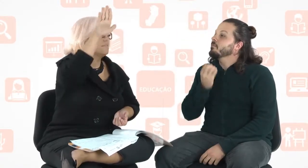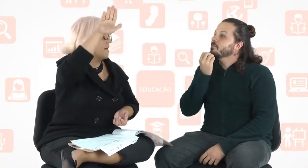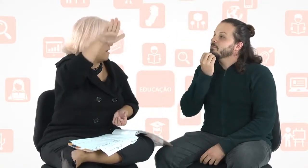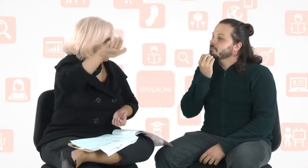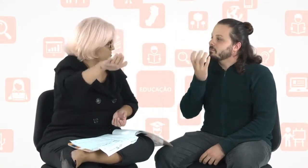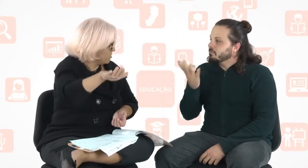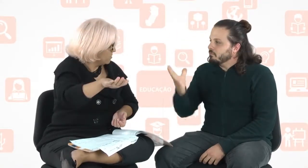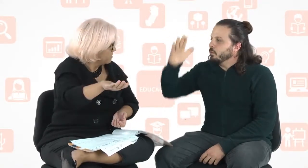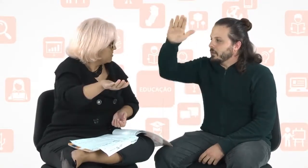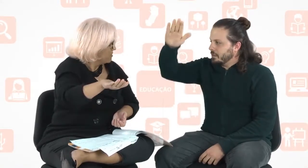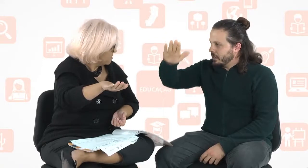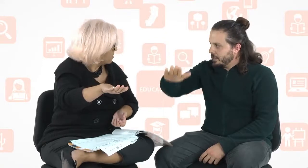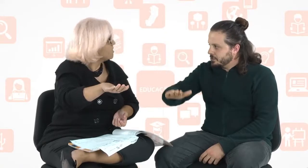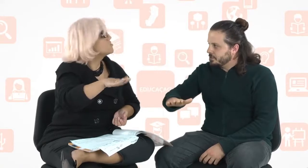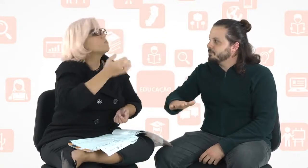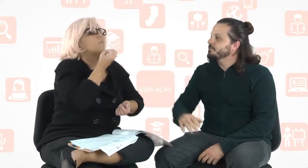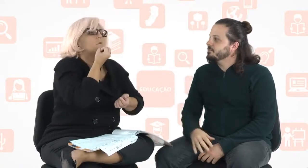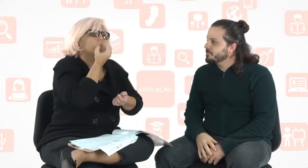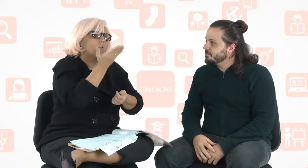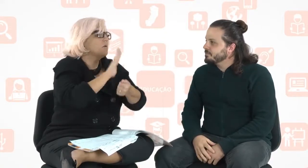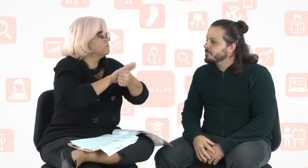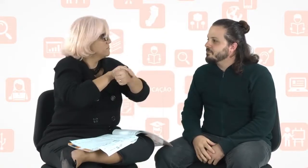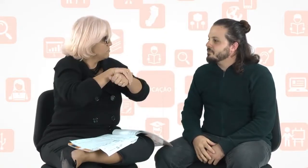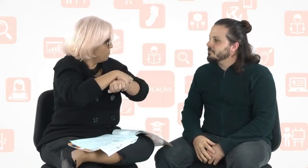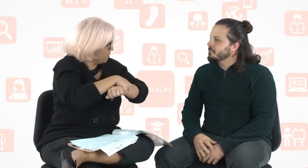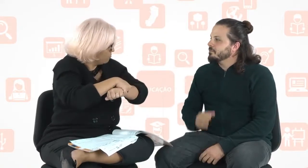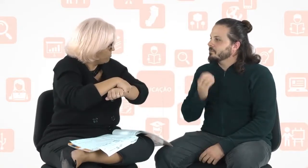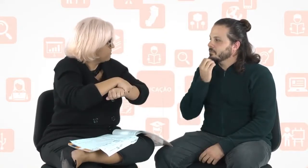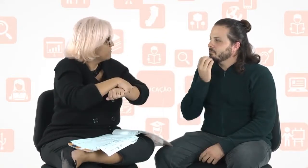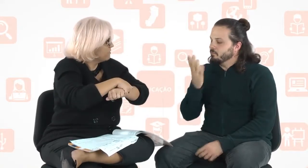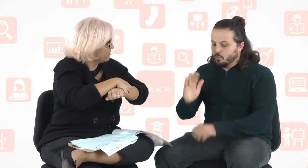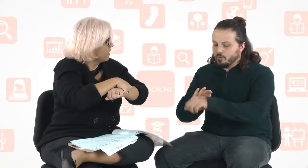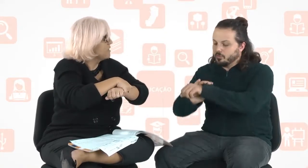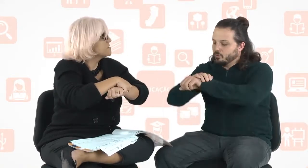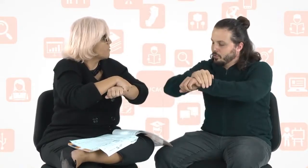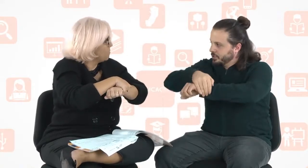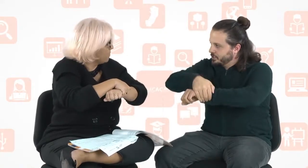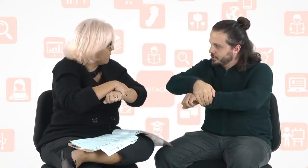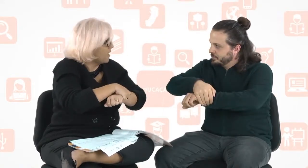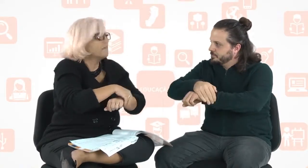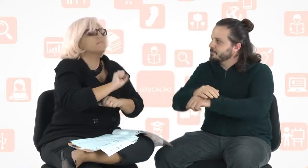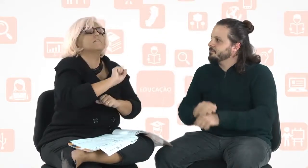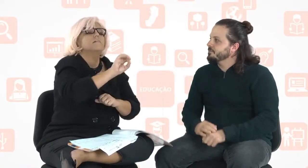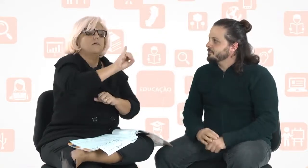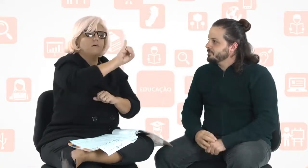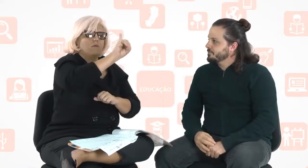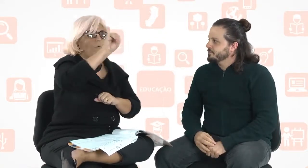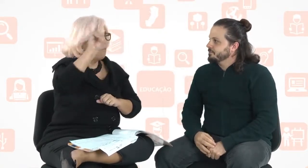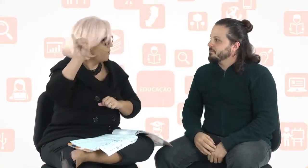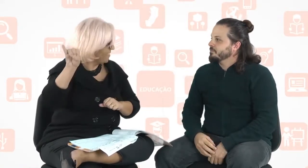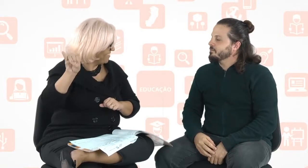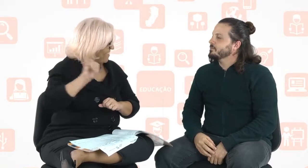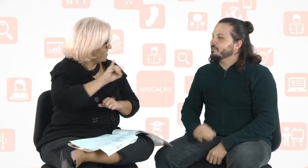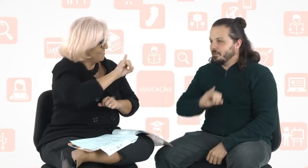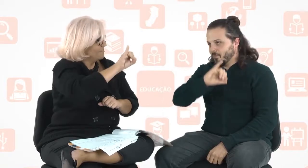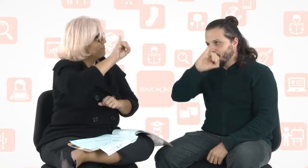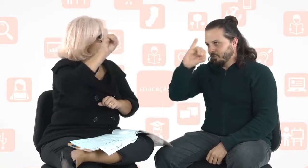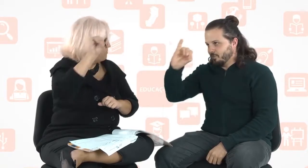tarde, boa tarde, isso, ou uma boa noite, né? Você cumprimenta, oi, né? Um